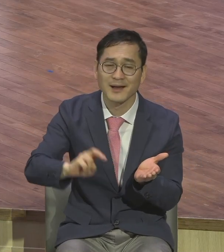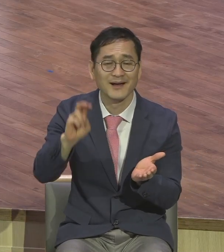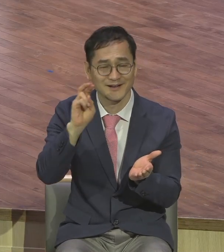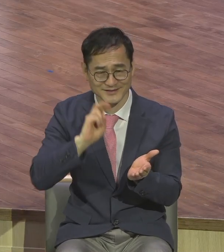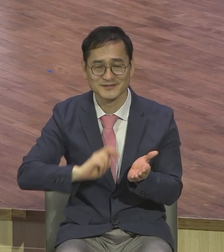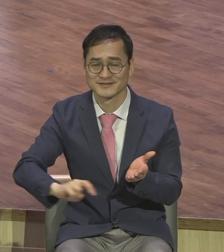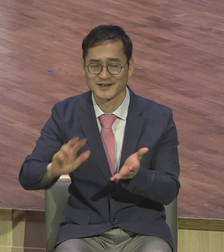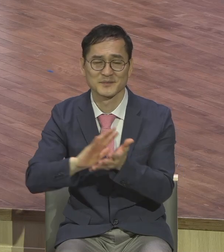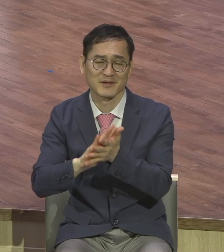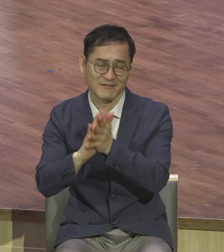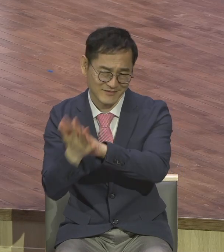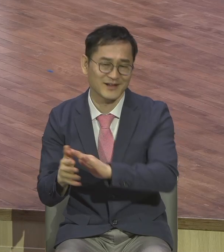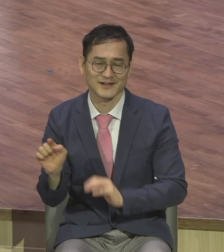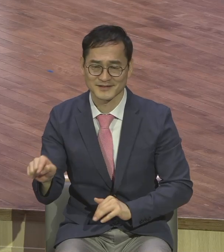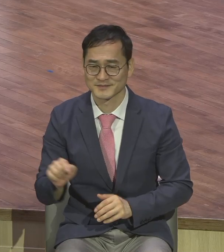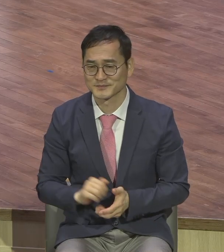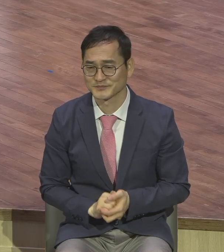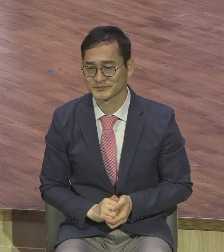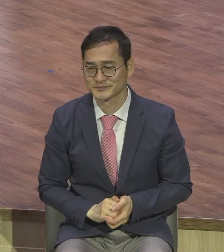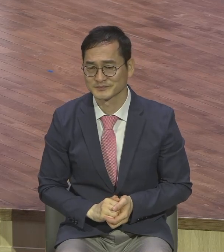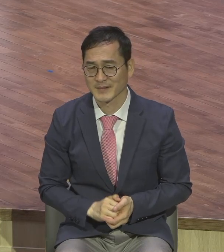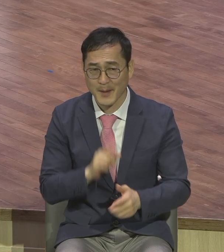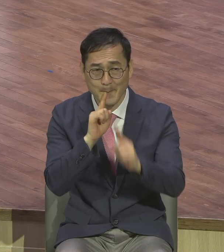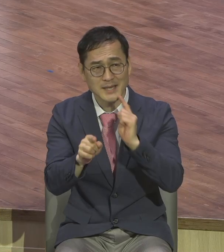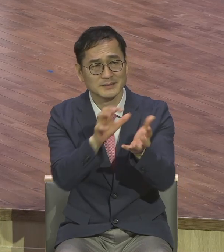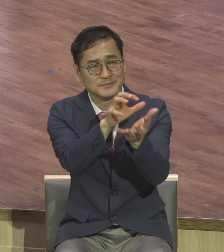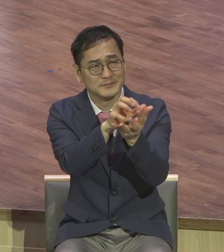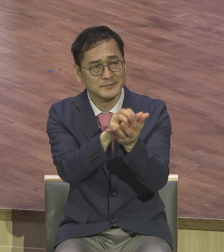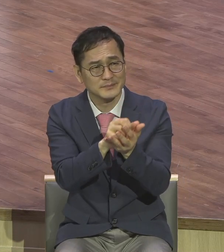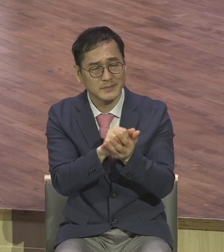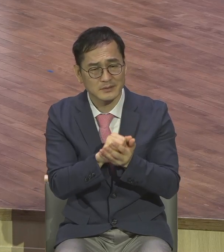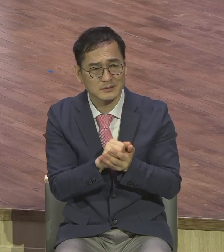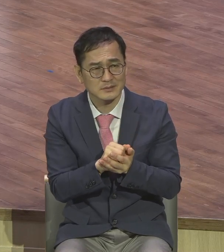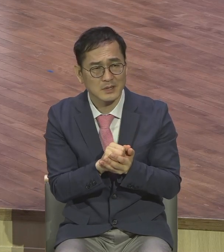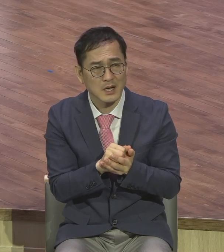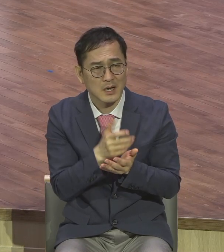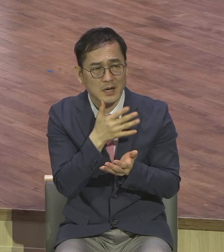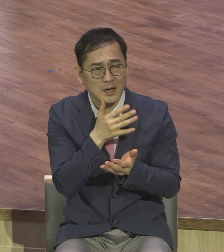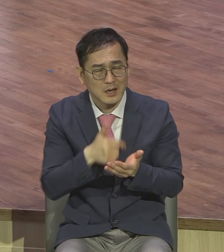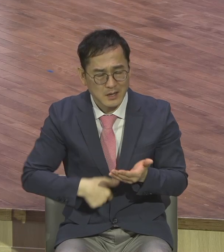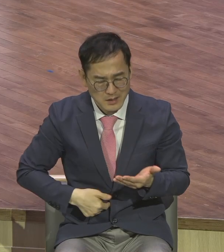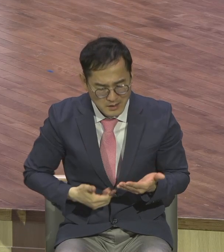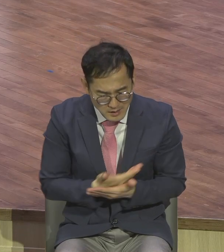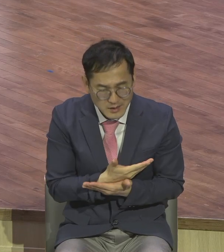생명의 말씀을 접하고 그것을 자기 것으로 개인화 했다 이 말이에요. 자기 것으로